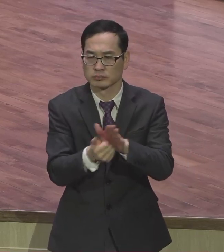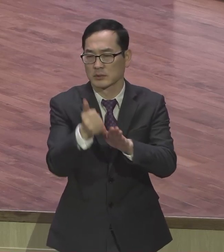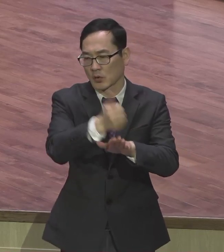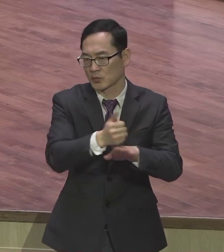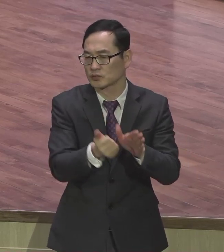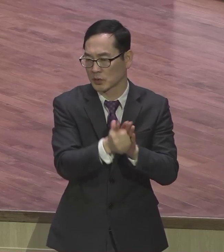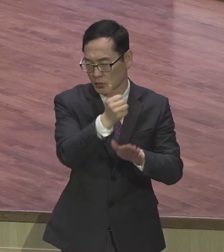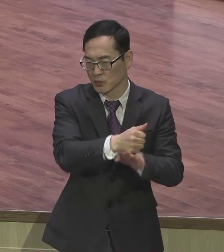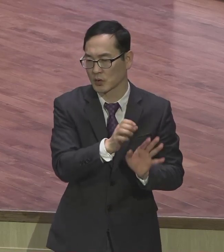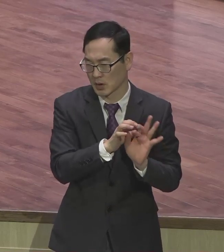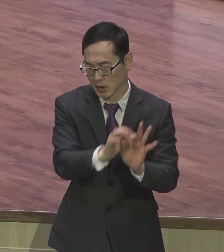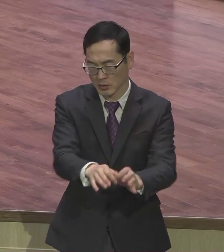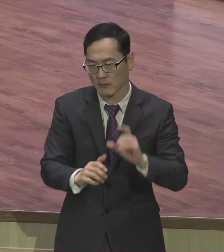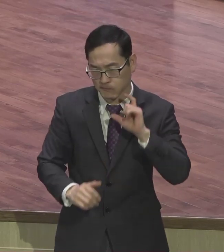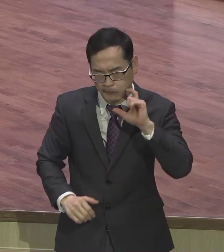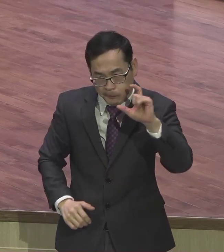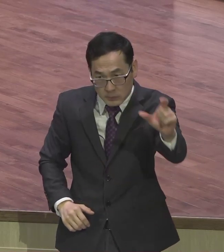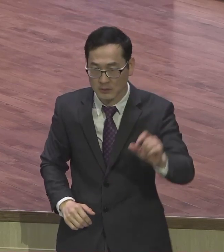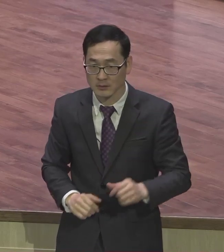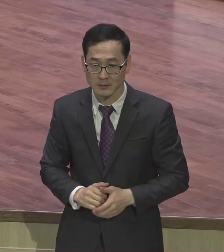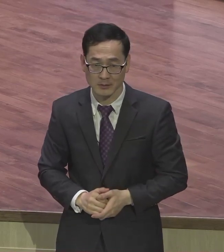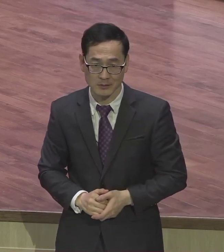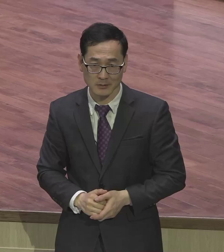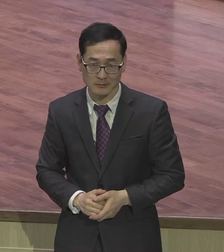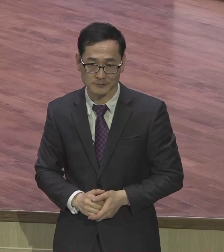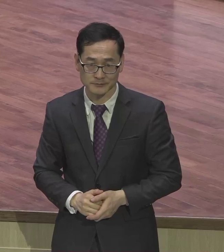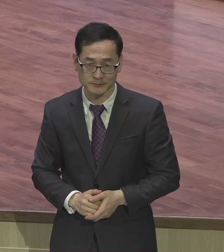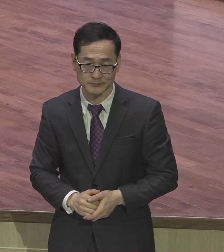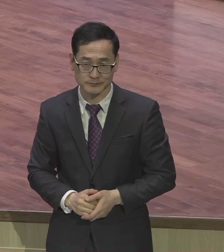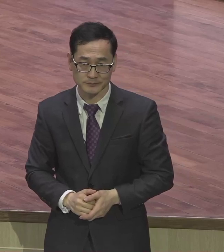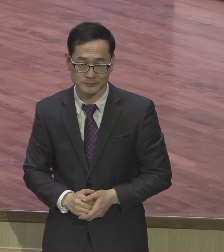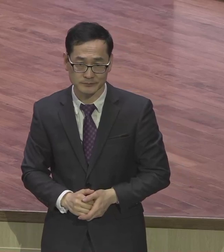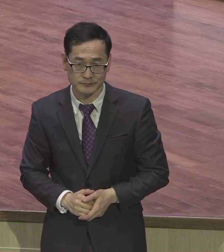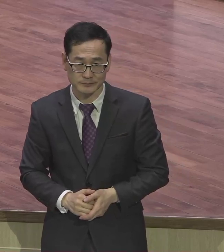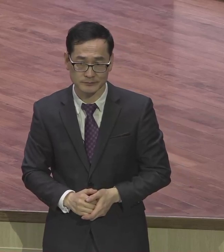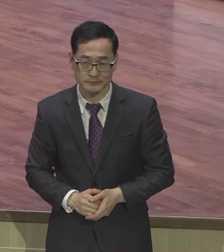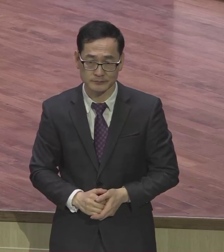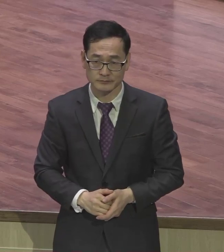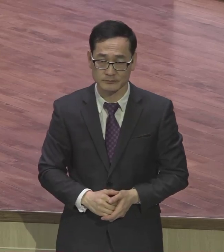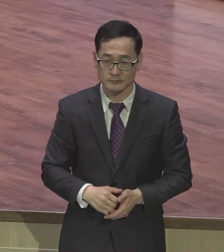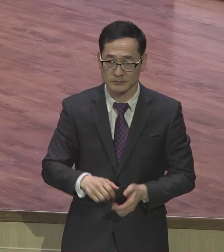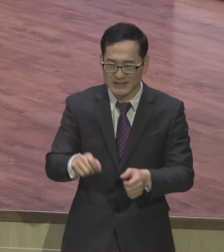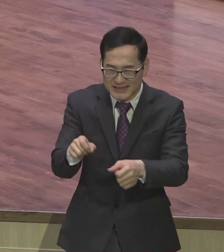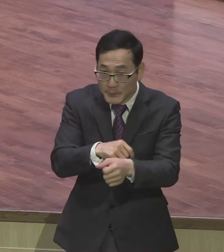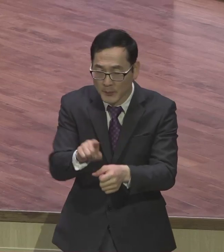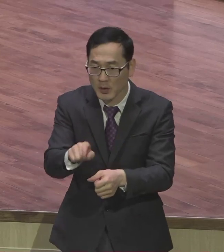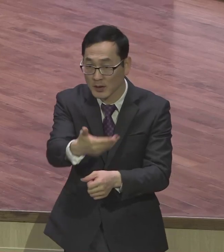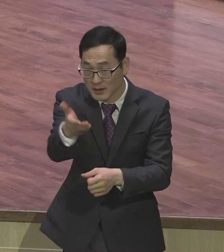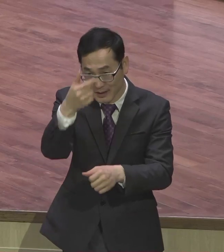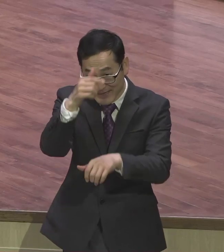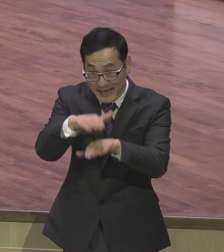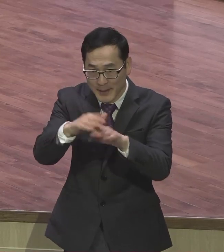제일 중요한 거 예배 때마다 은혜 받으시기 바랍니다 그 자꾸 일주일 동안 기도하시기 바랍니다